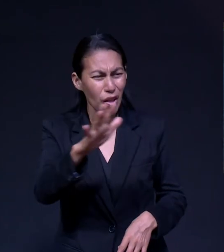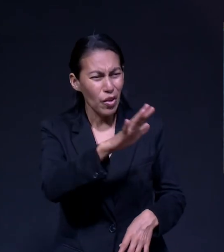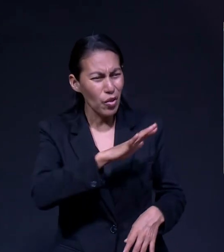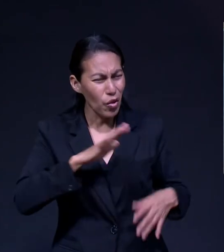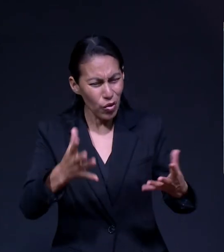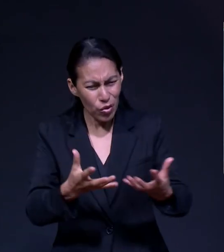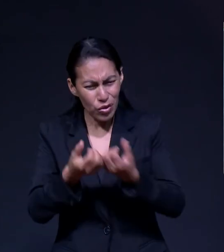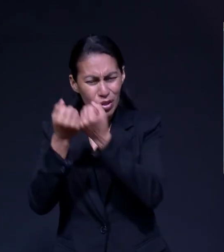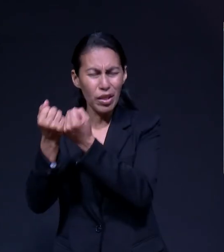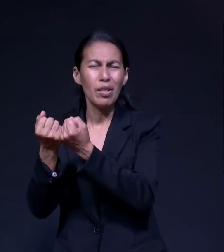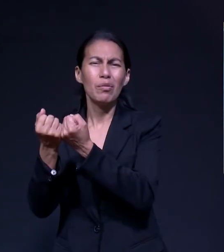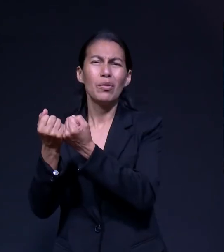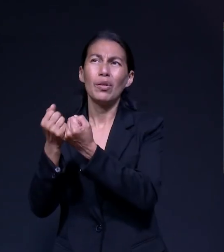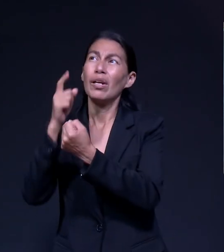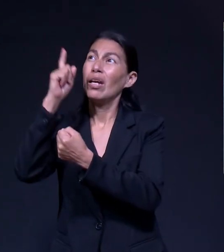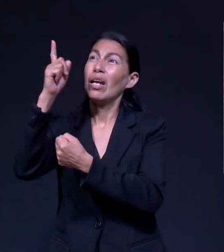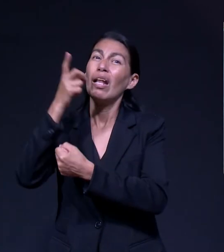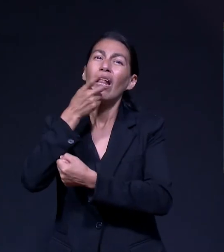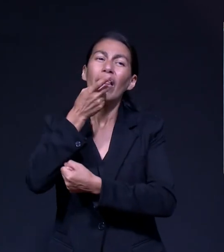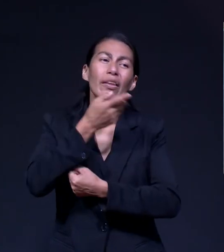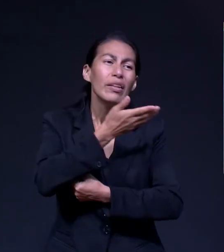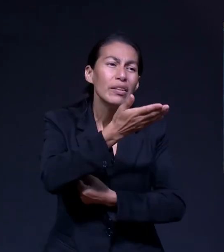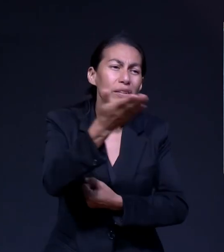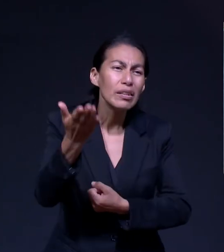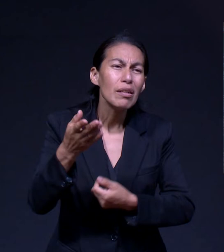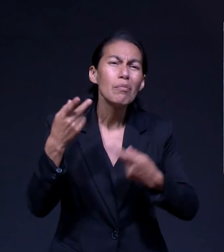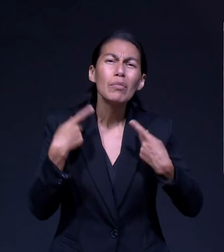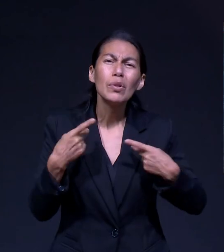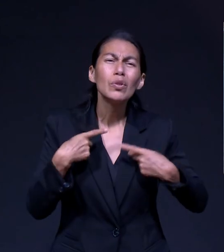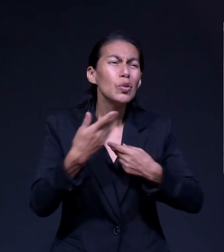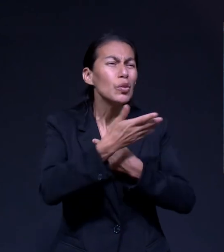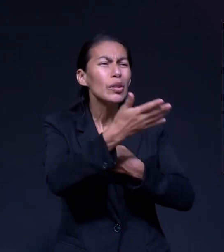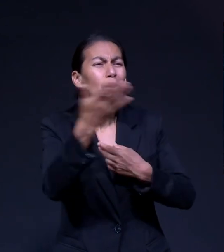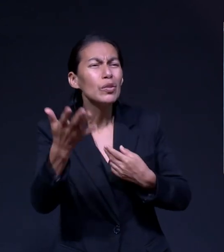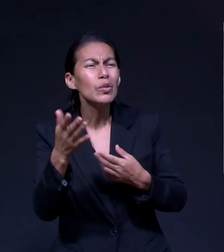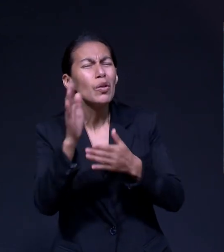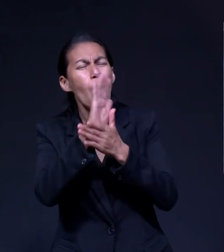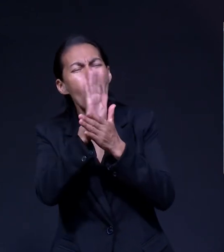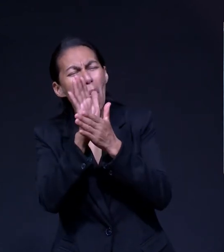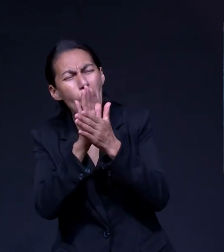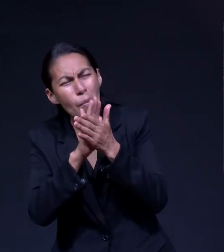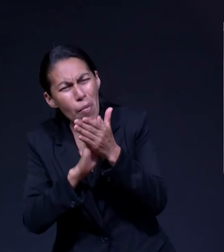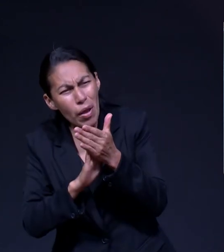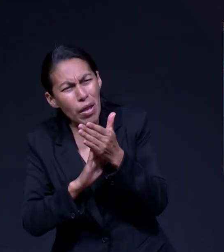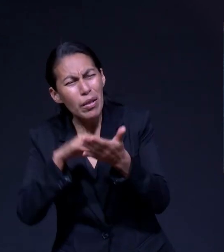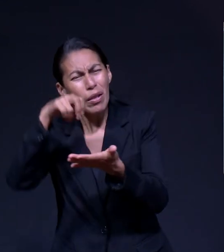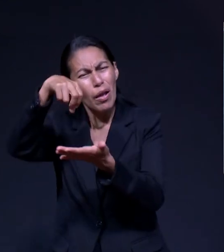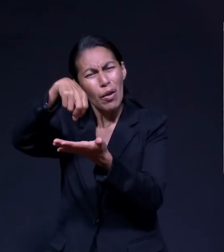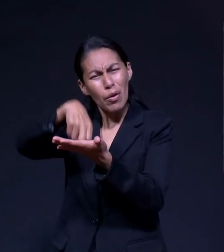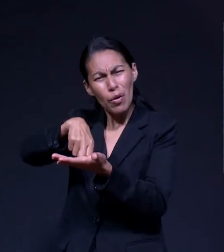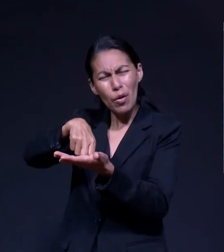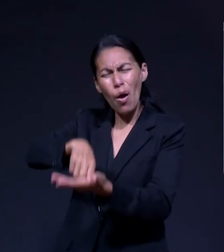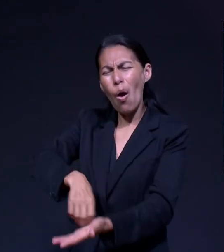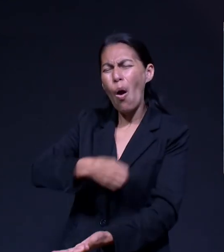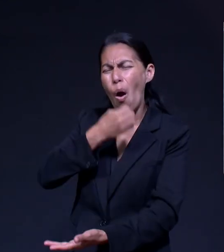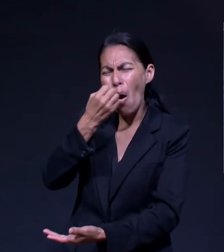Y Orara Buscara Mi Rostro Y Se Convirtiere De Sus Malos Caminos